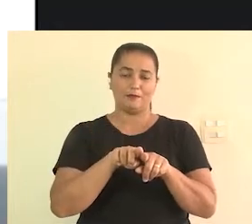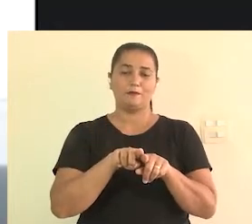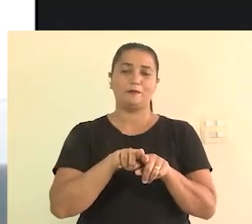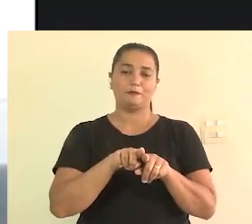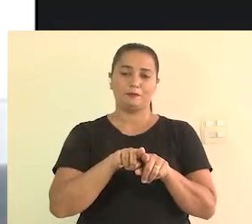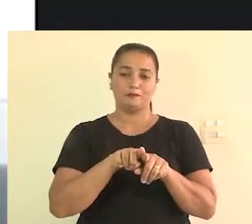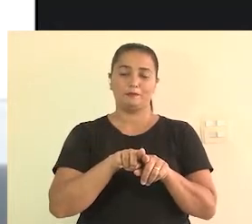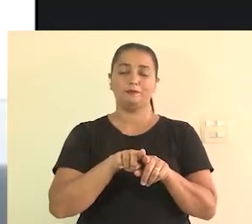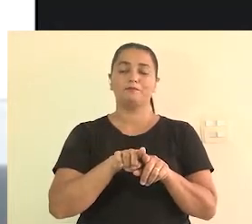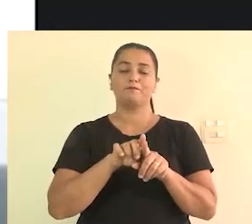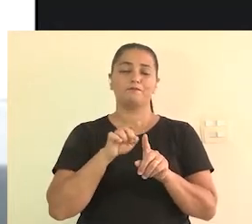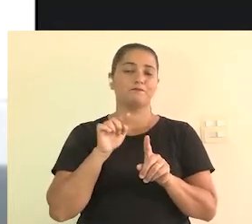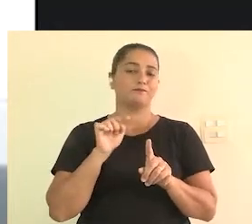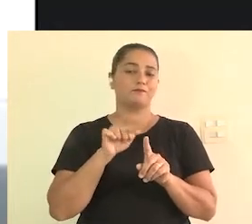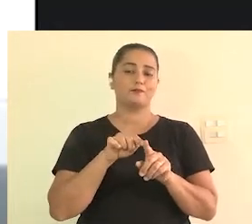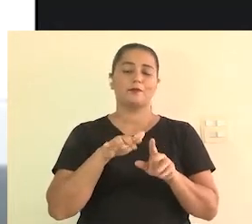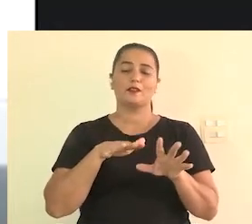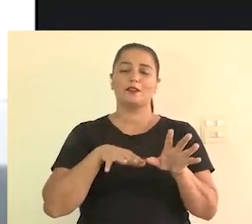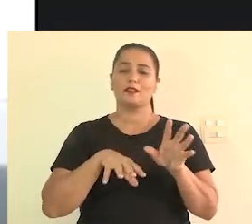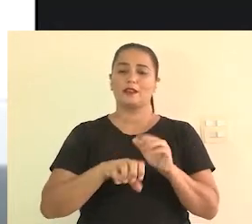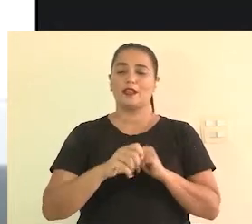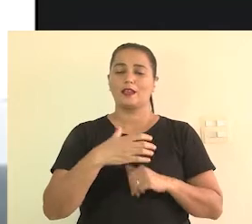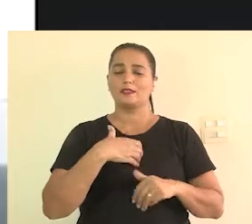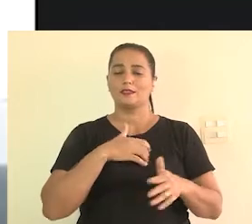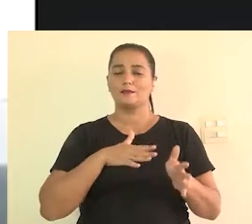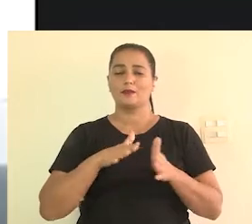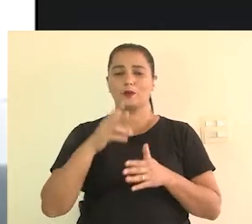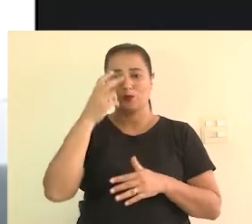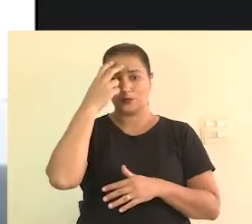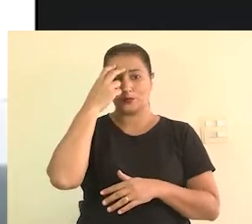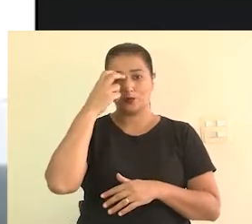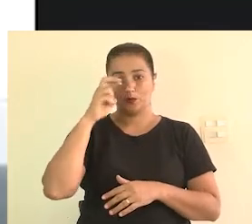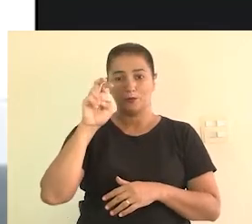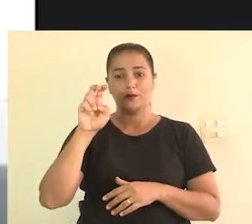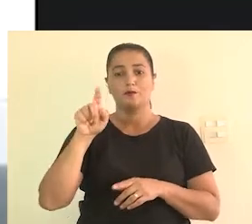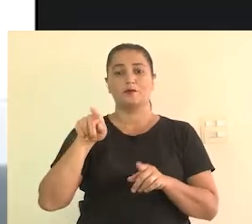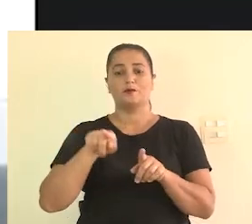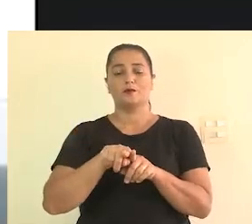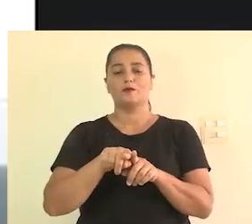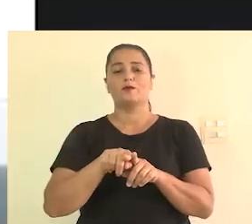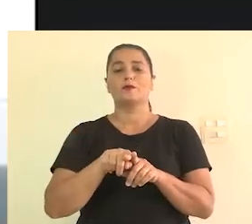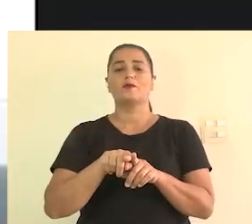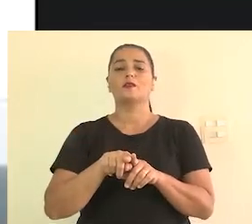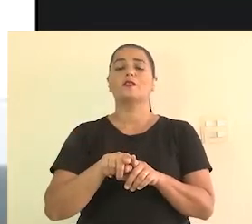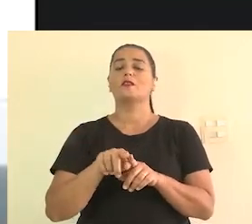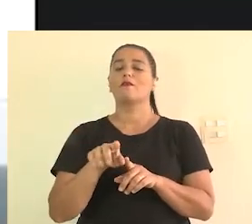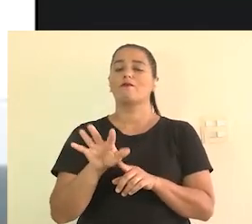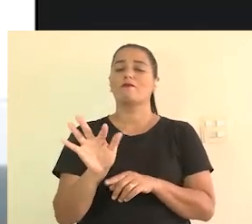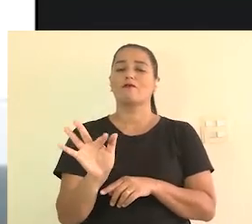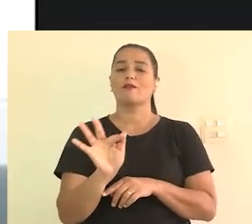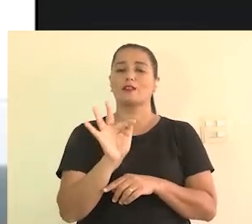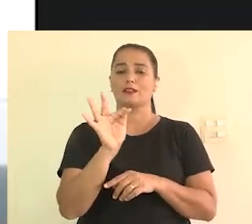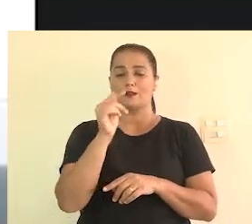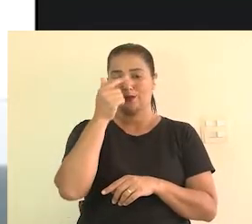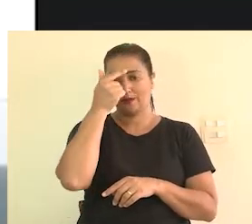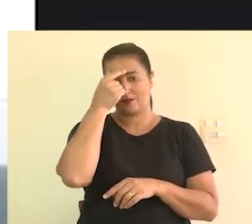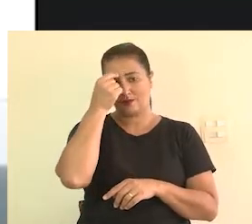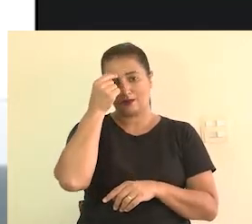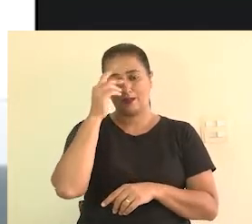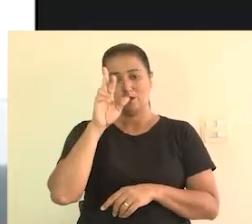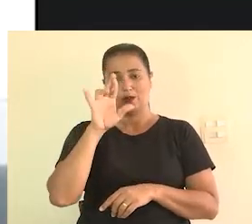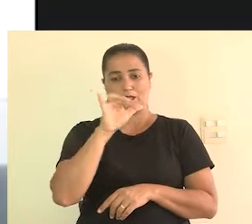especialização em acessibilidade cultural pela Universidade Federal do Rio de Janeiro,